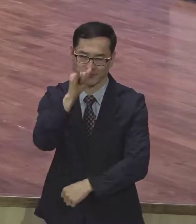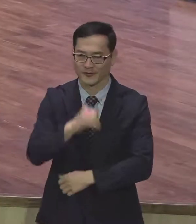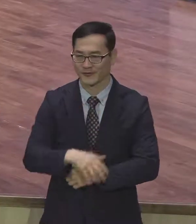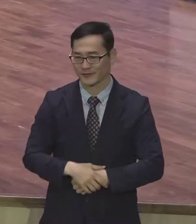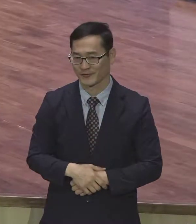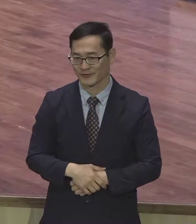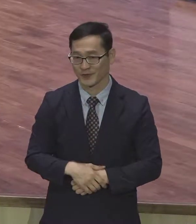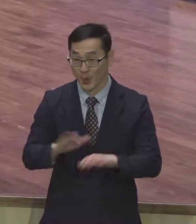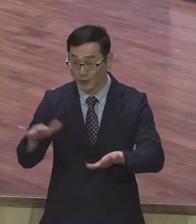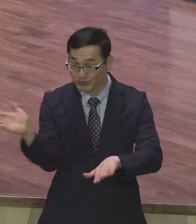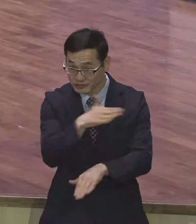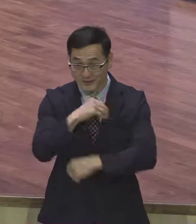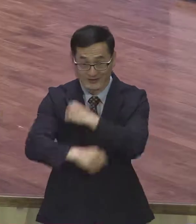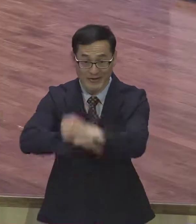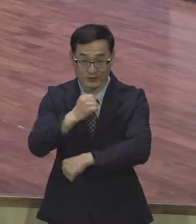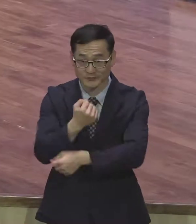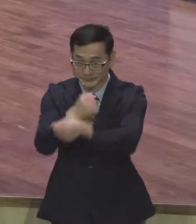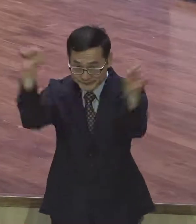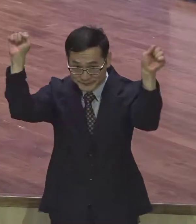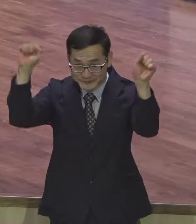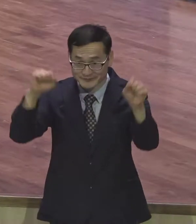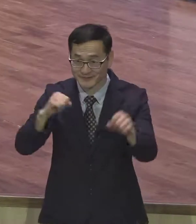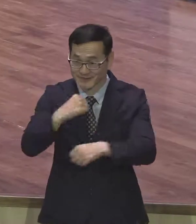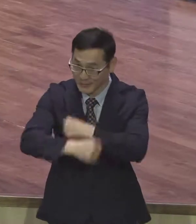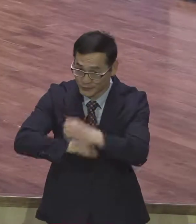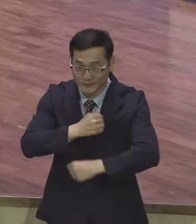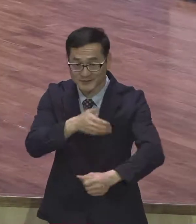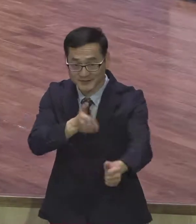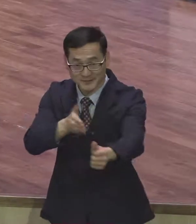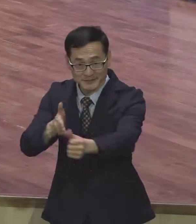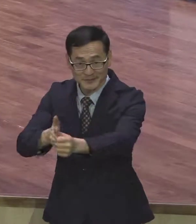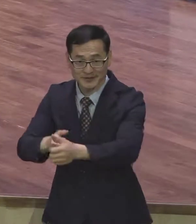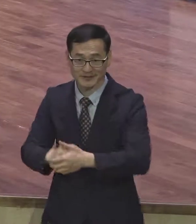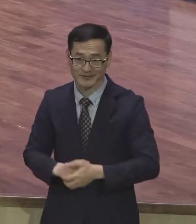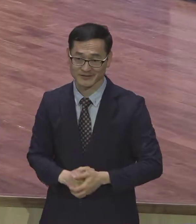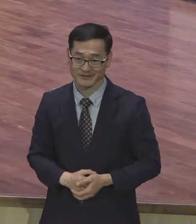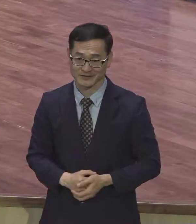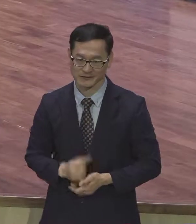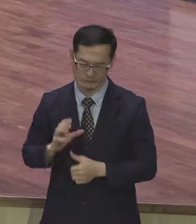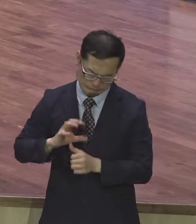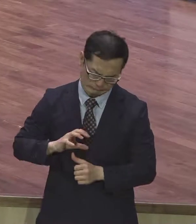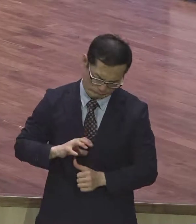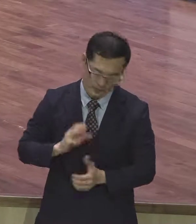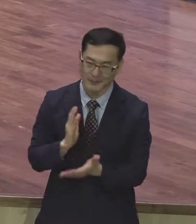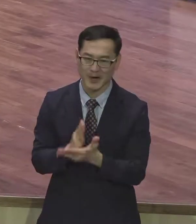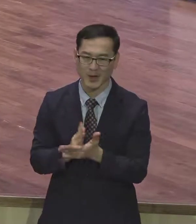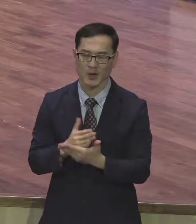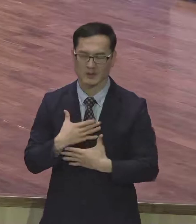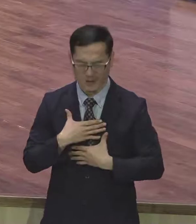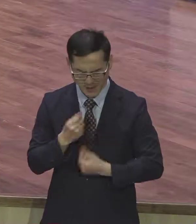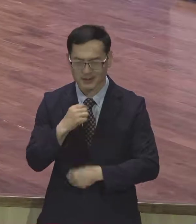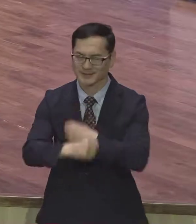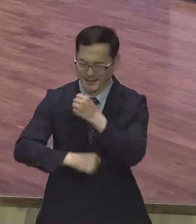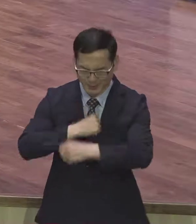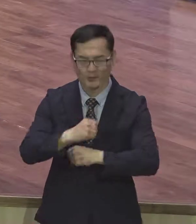좀 자유하세요. 자유 자유 자유롭게 자유롭게 풀이하게 사세요. 망가 자폐가 뭔가